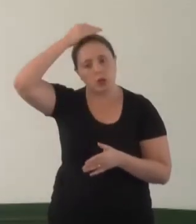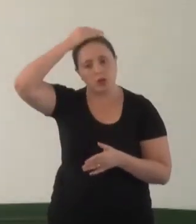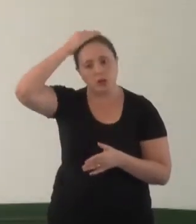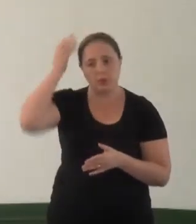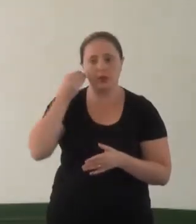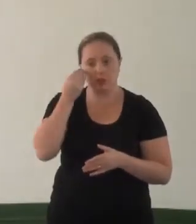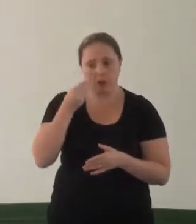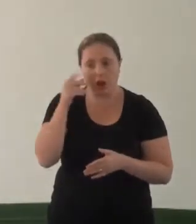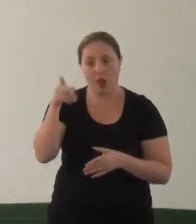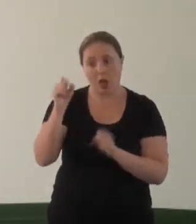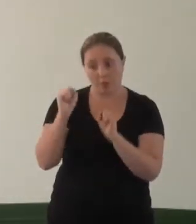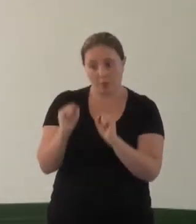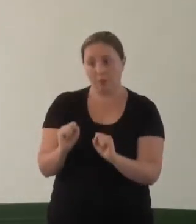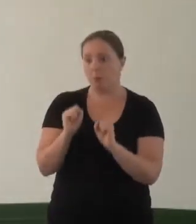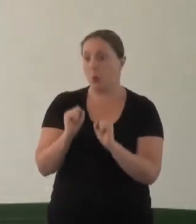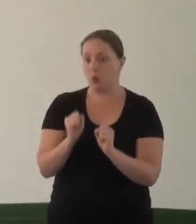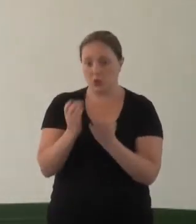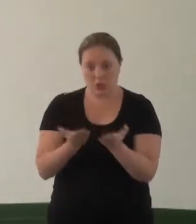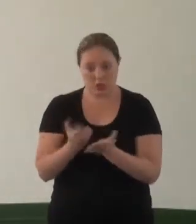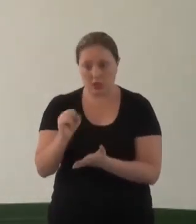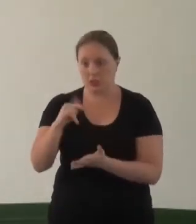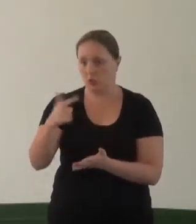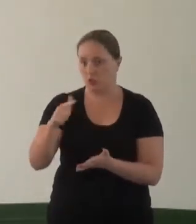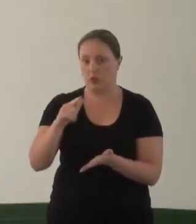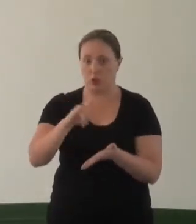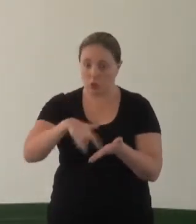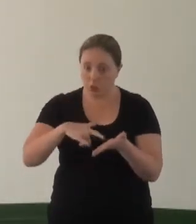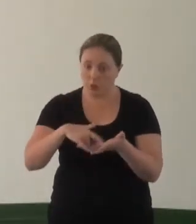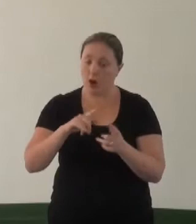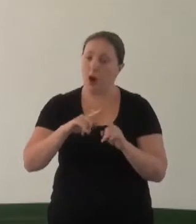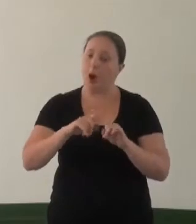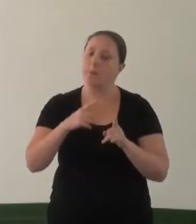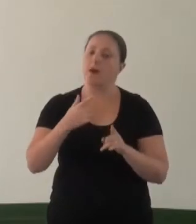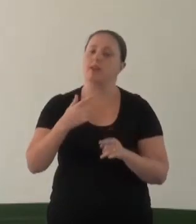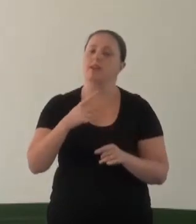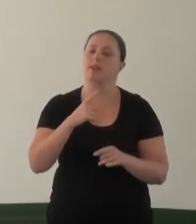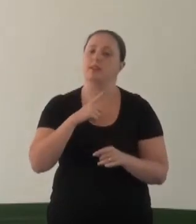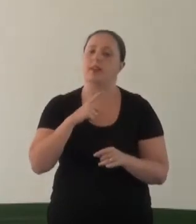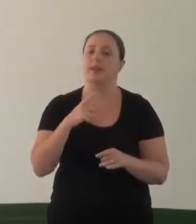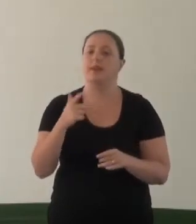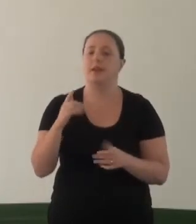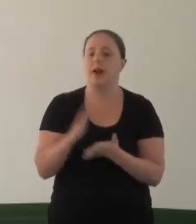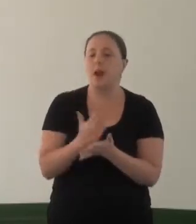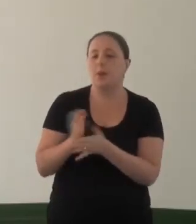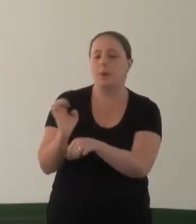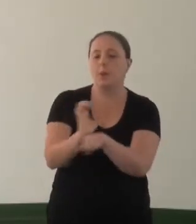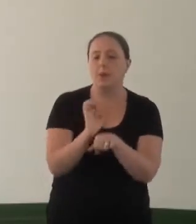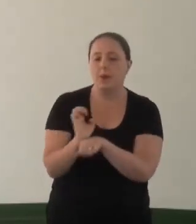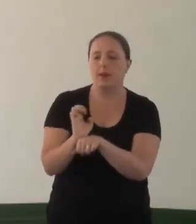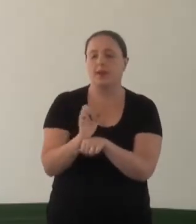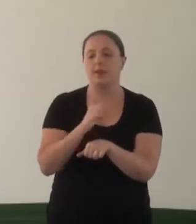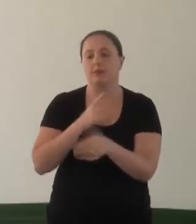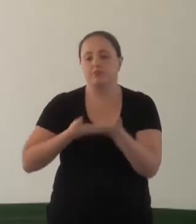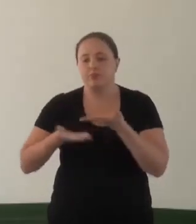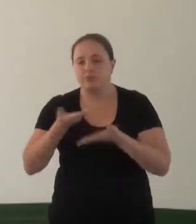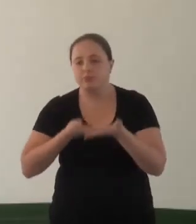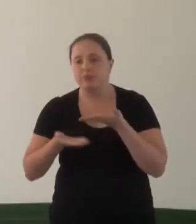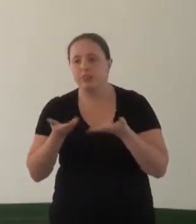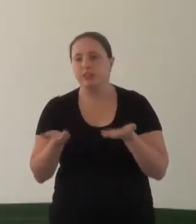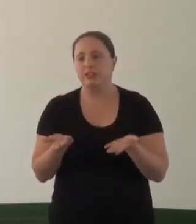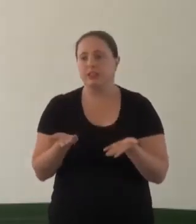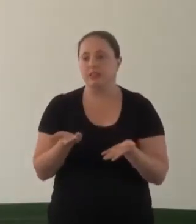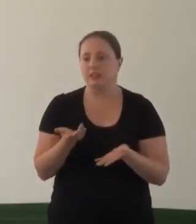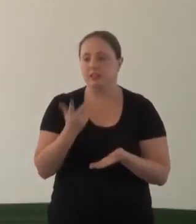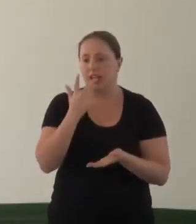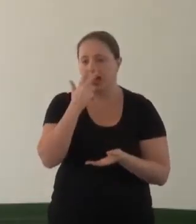eles podem, sem a questão da documentação. Mas aí tem outros estados que têm uma articulação, que eu acho que